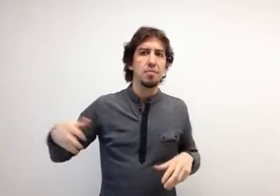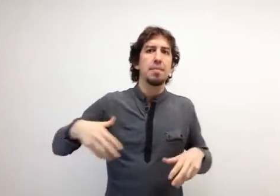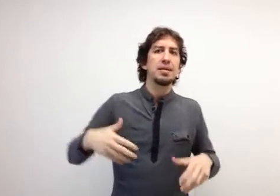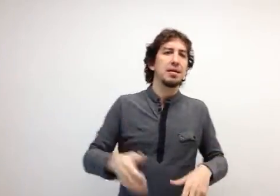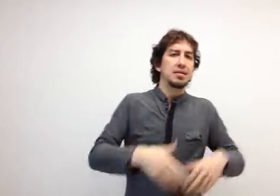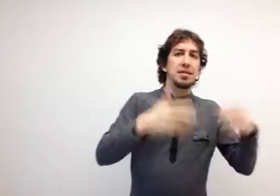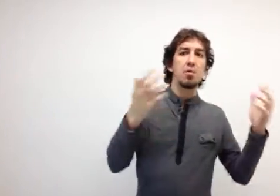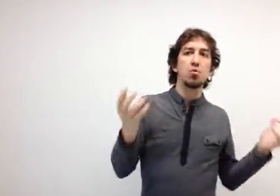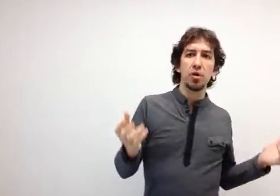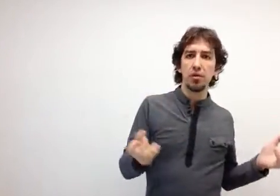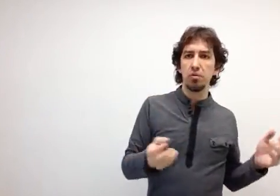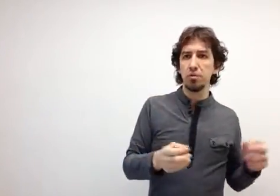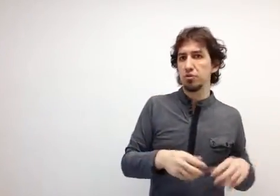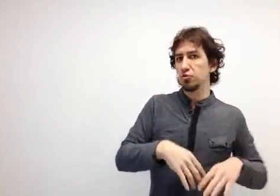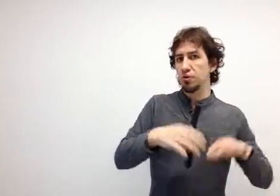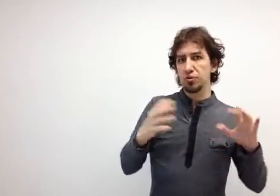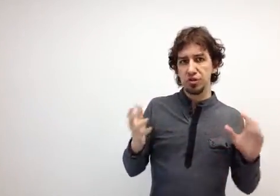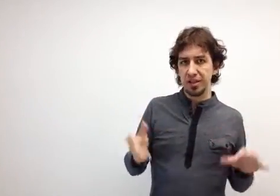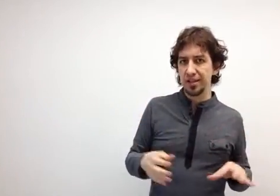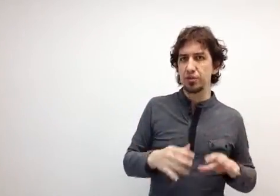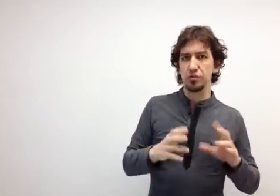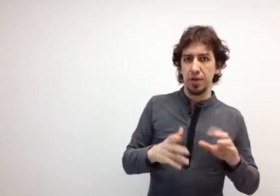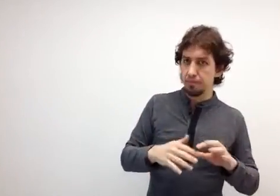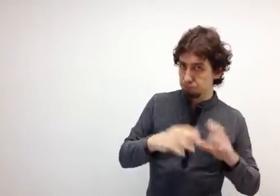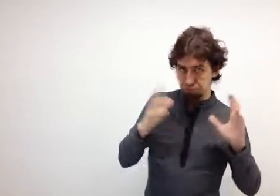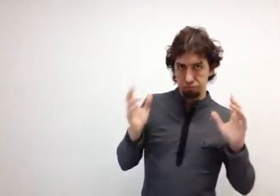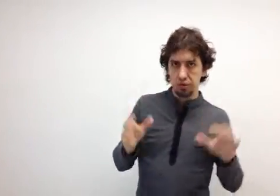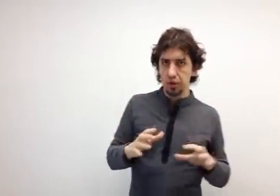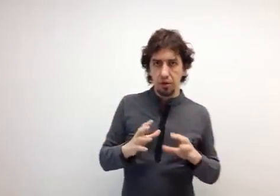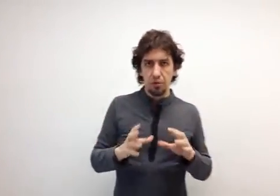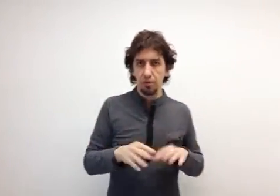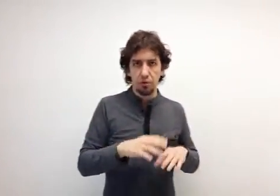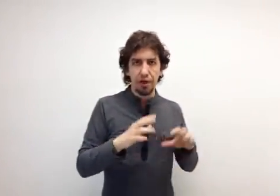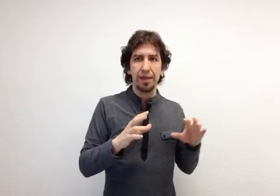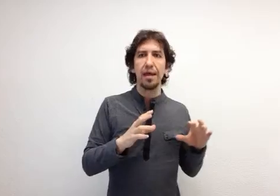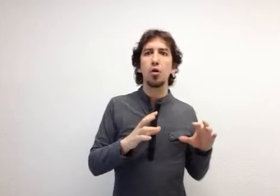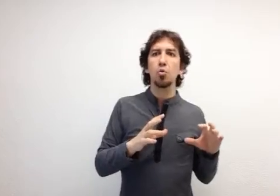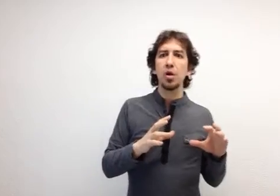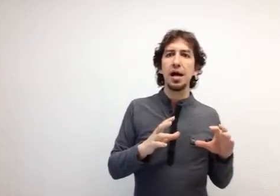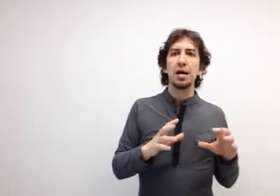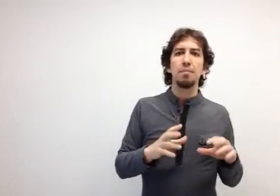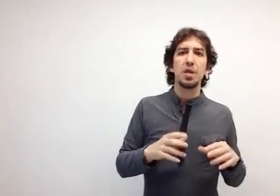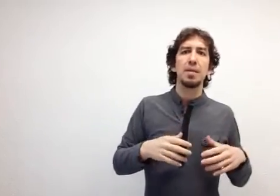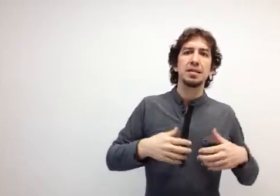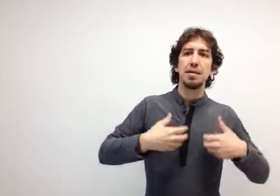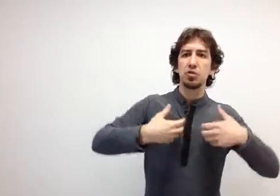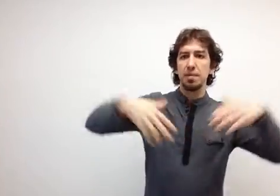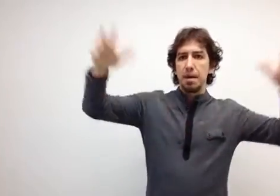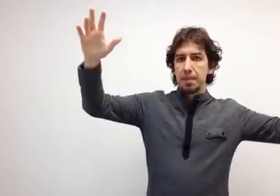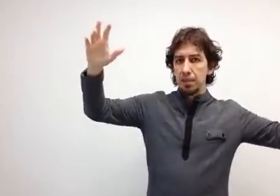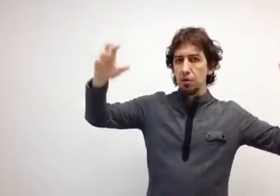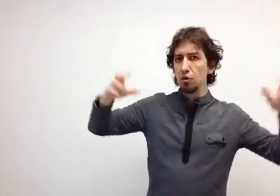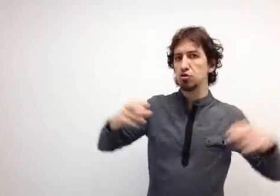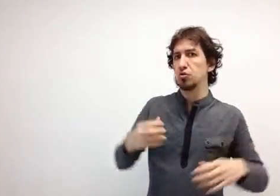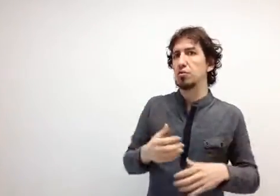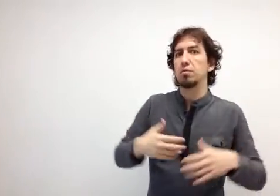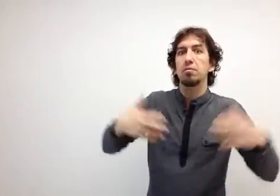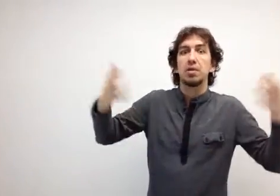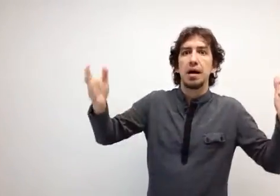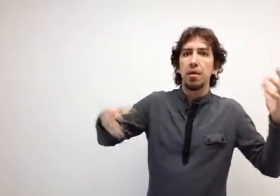Normalmente antes se hacía un currículum, los currículos de los arquitectos eran un poco de locura y pensábamos que mandándolos o llegando a